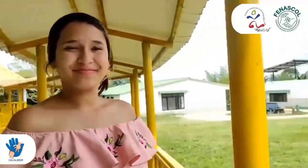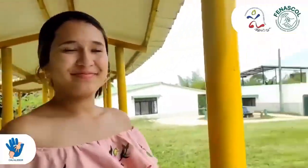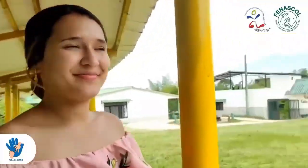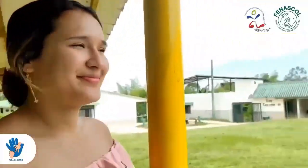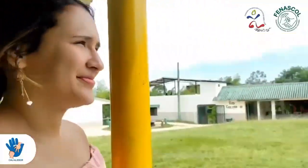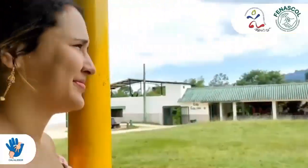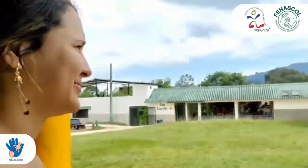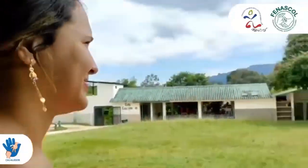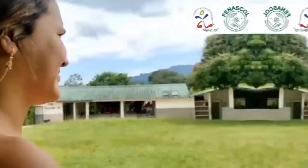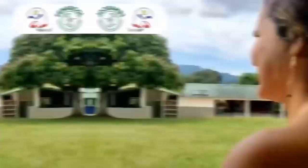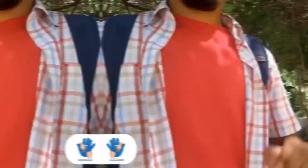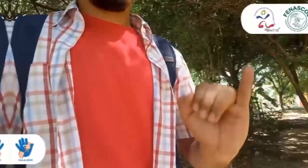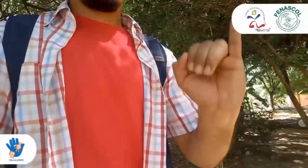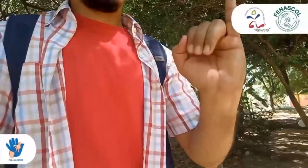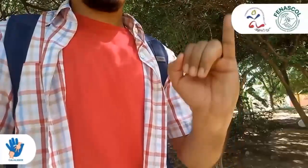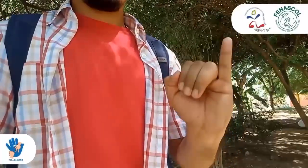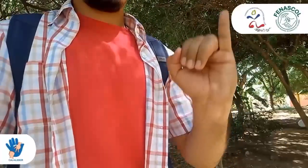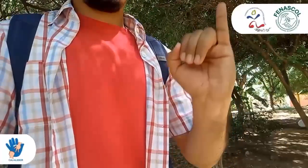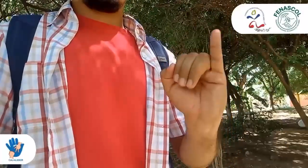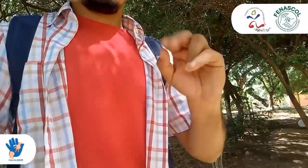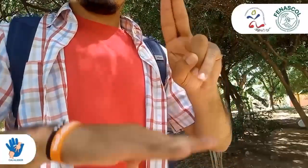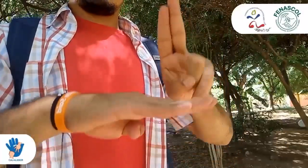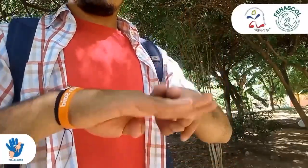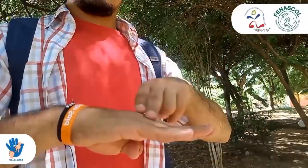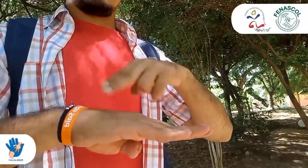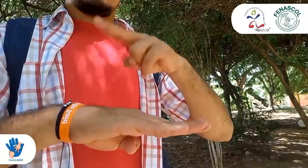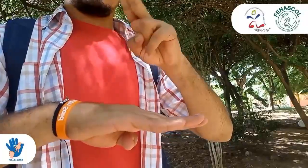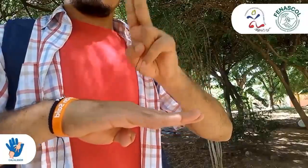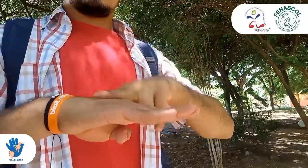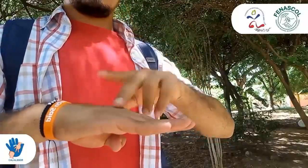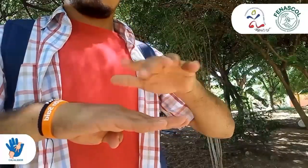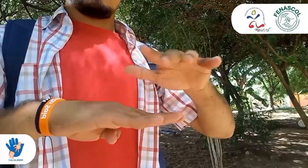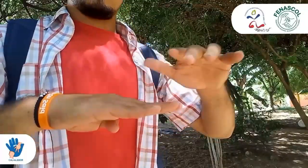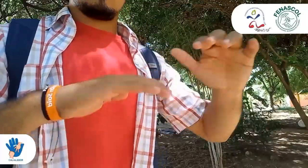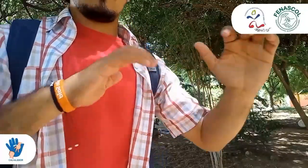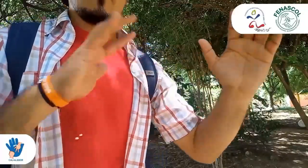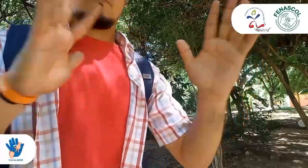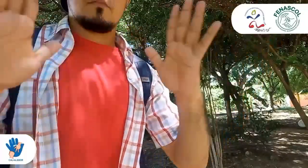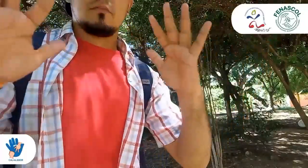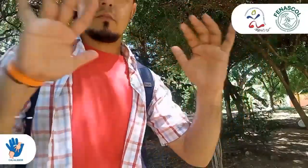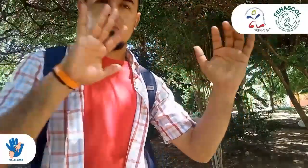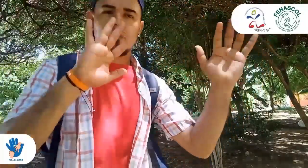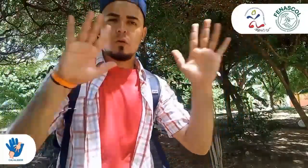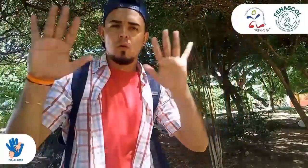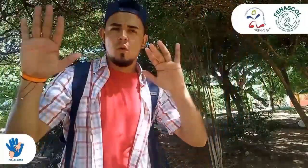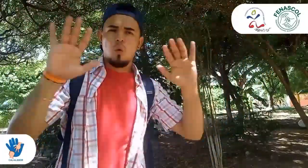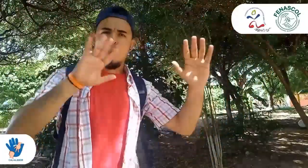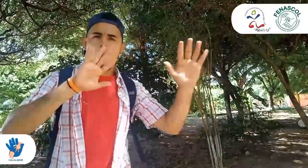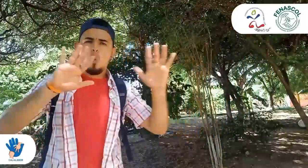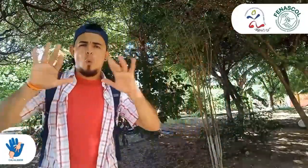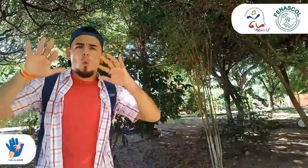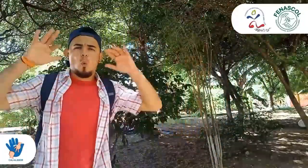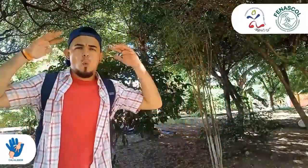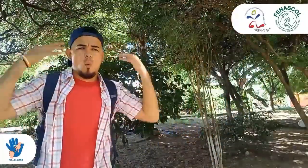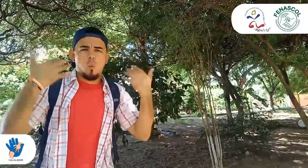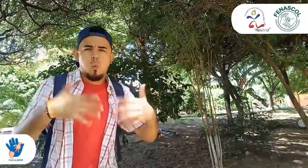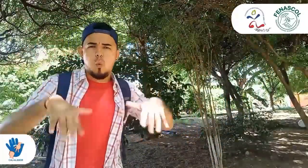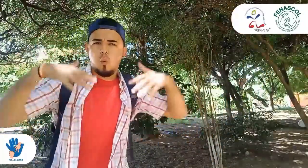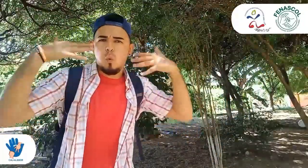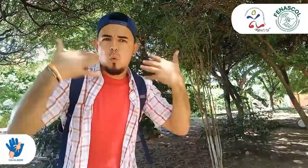en cada uno de estos lugares. ¡Ibagué! Naturaleza, agua, aire fresco. ¡Wow!